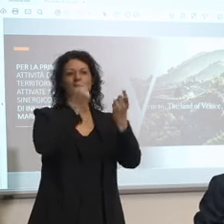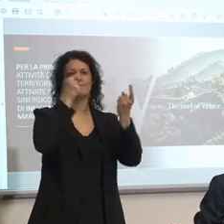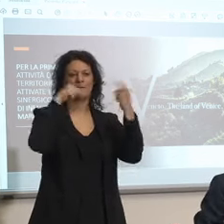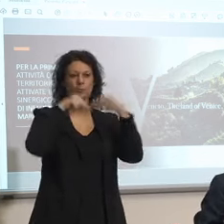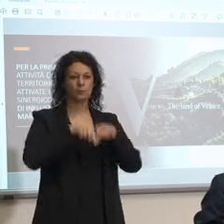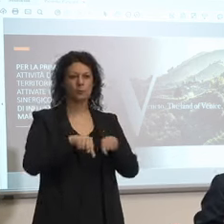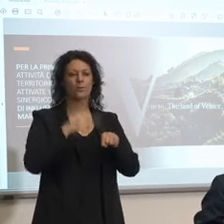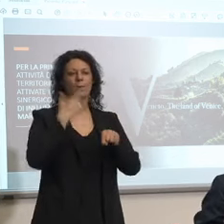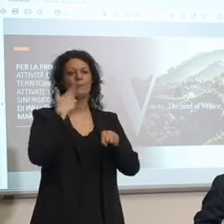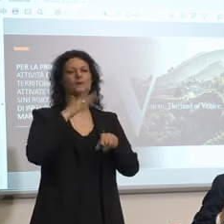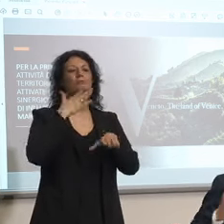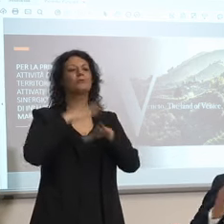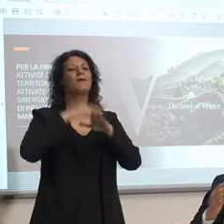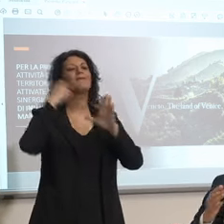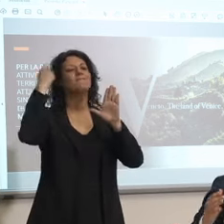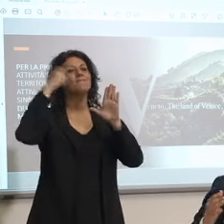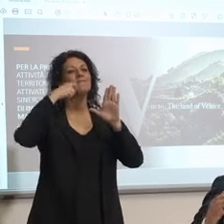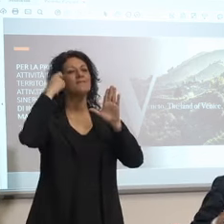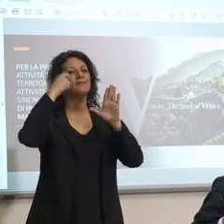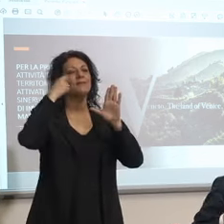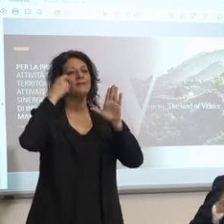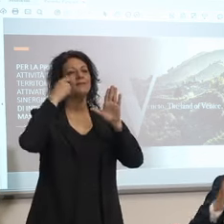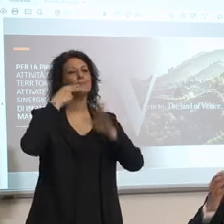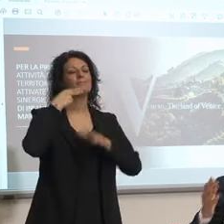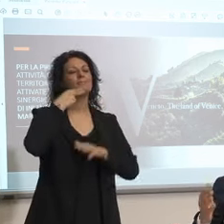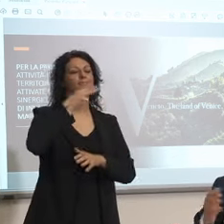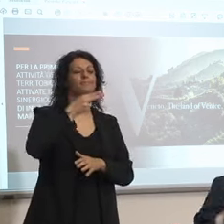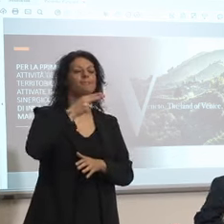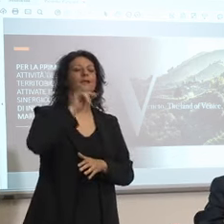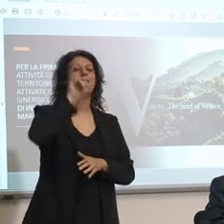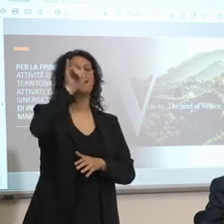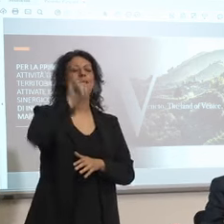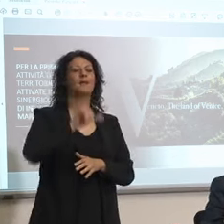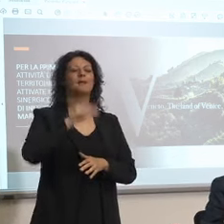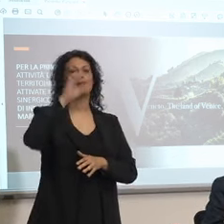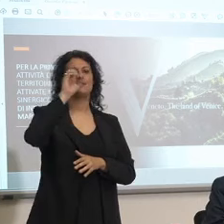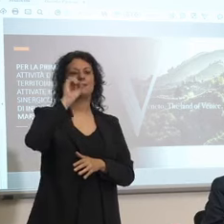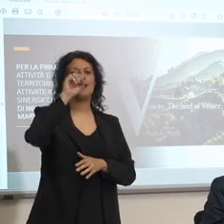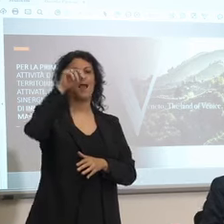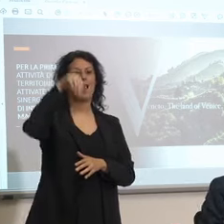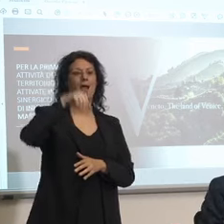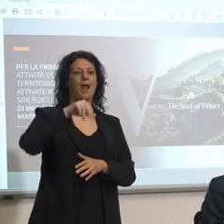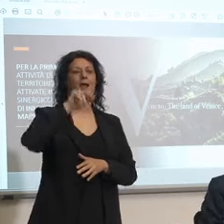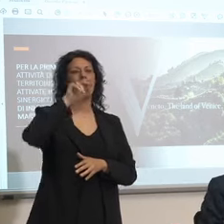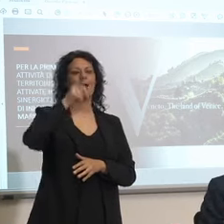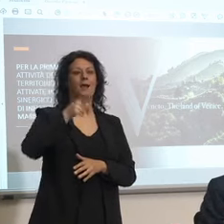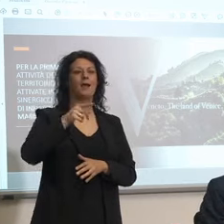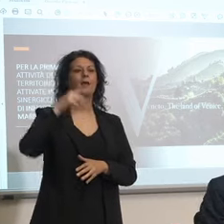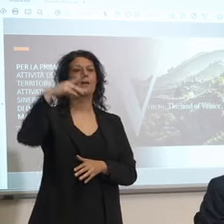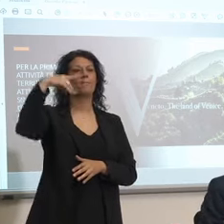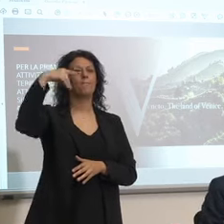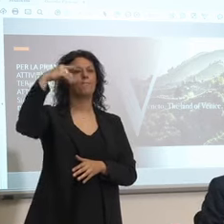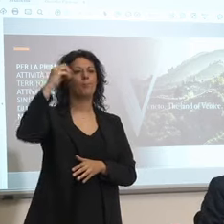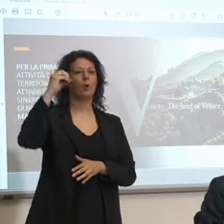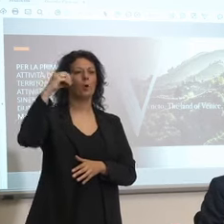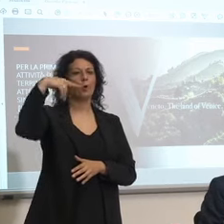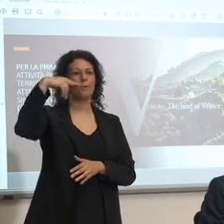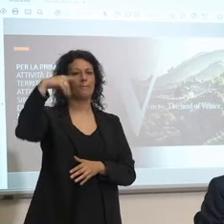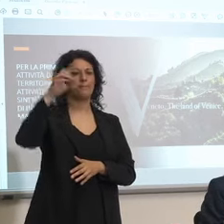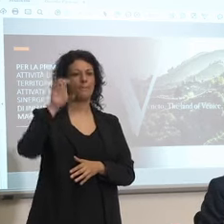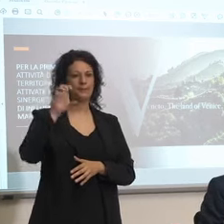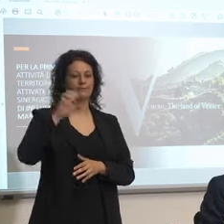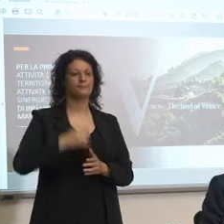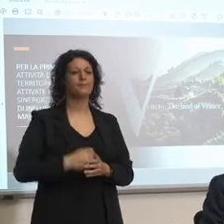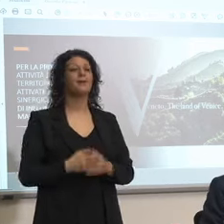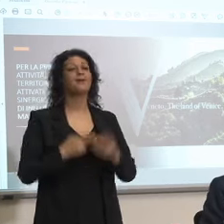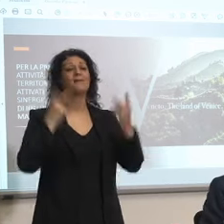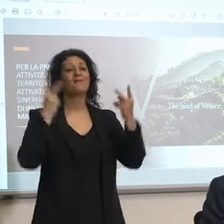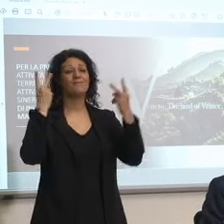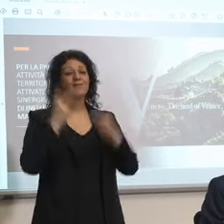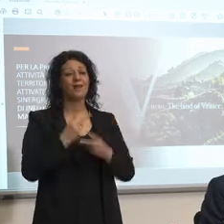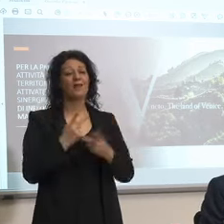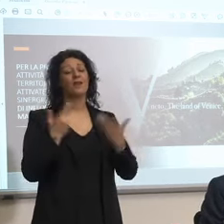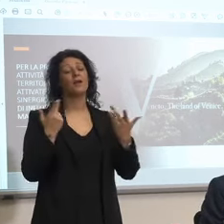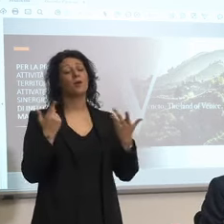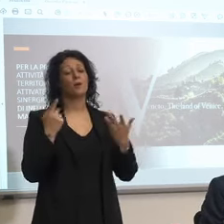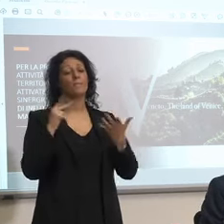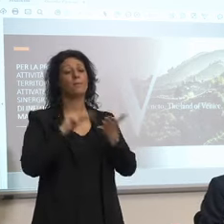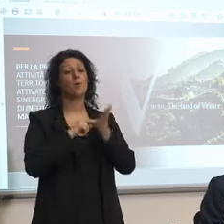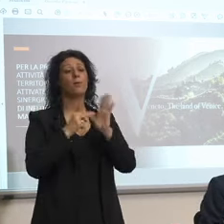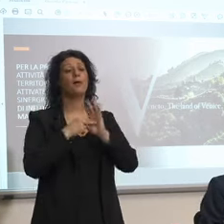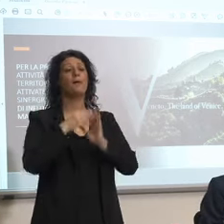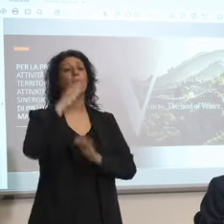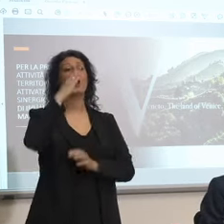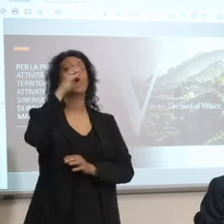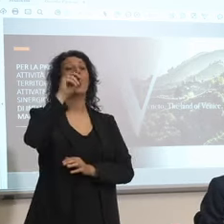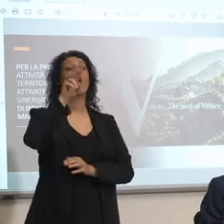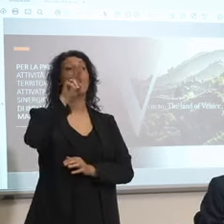Pop e magari lo agganciamo questo più avanti perché adesso non si muovono perché il tema del Covid in alcune nazioni pensiamo all'America